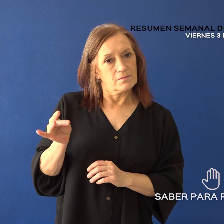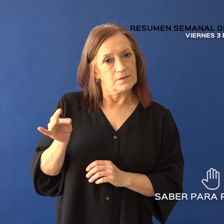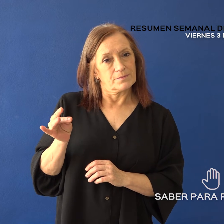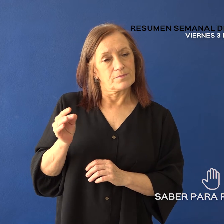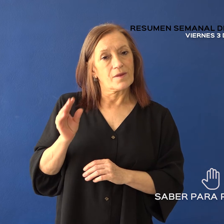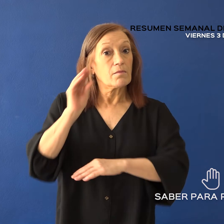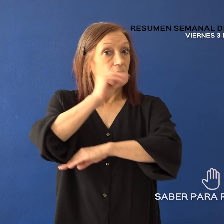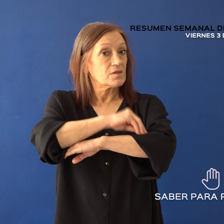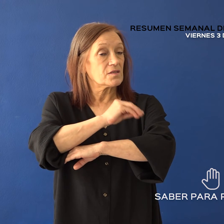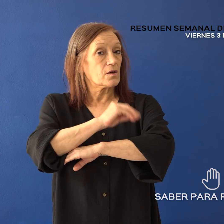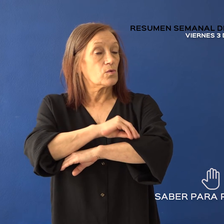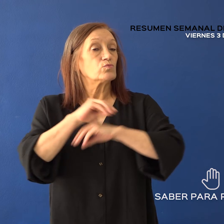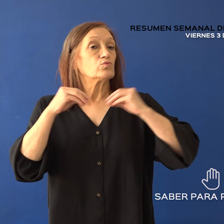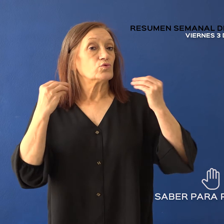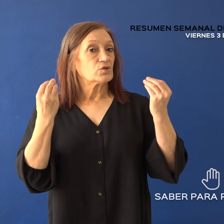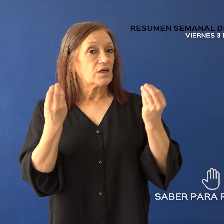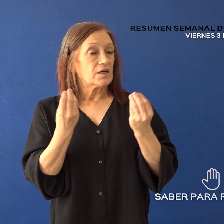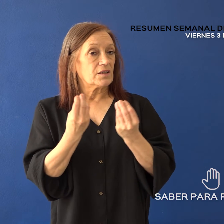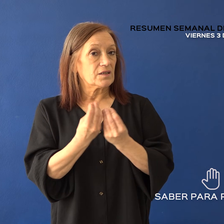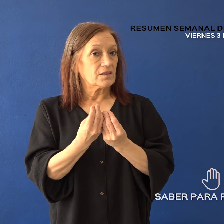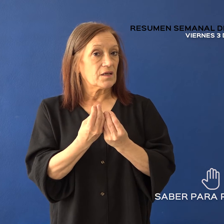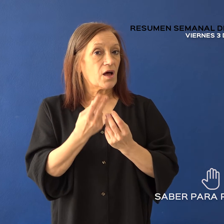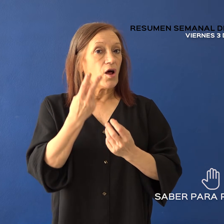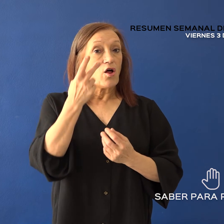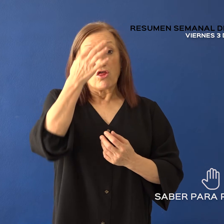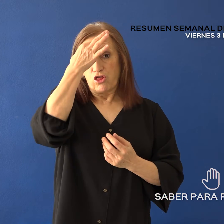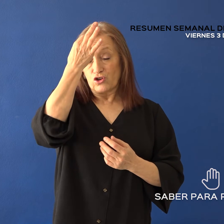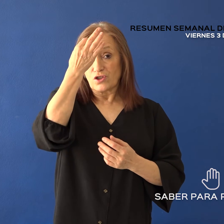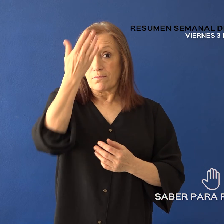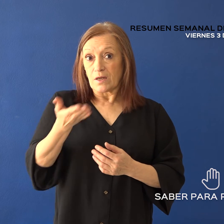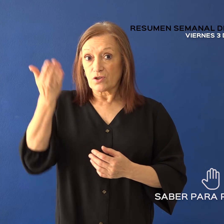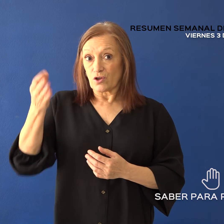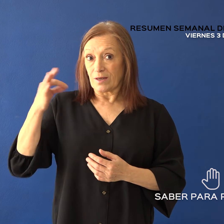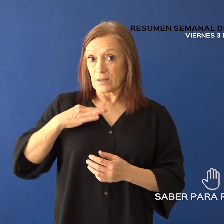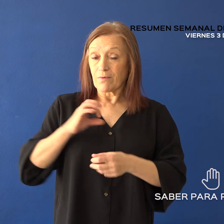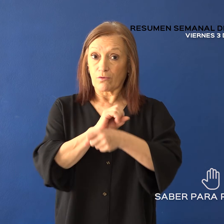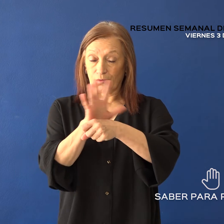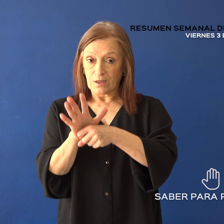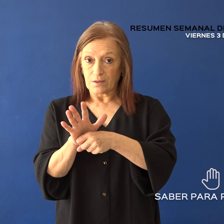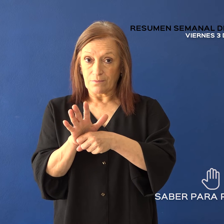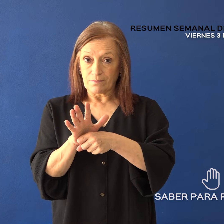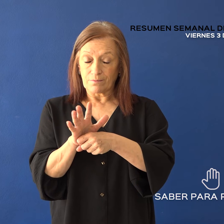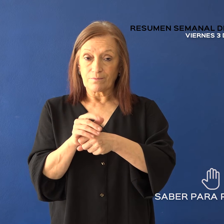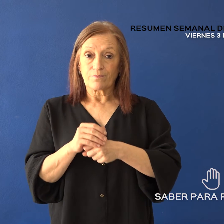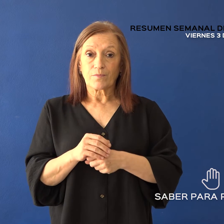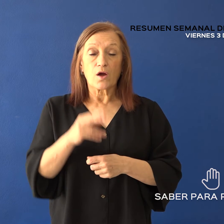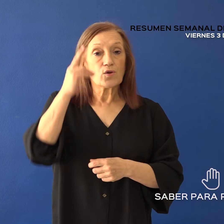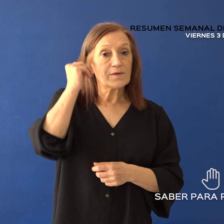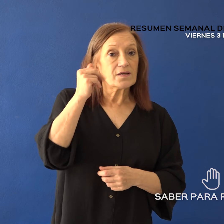Santa Cruz registra un total de 12 casos activos de COVID-19. 988